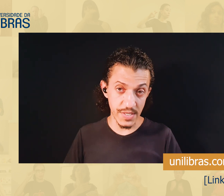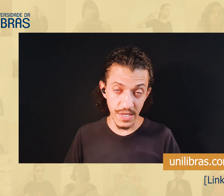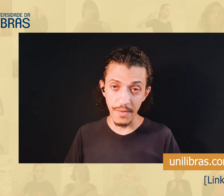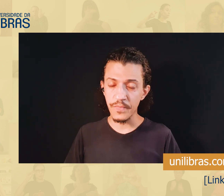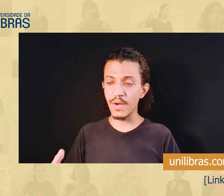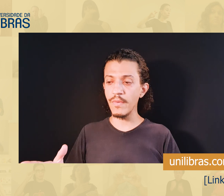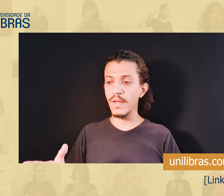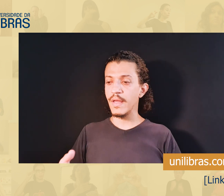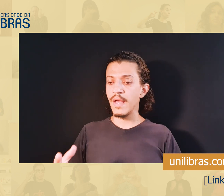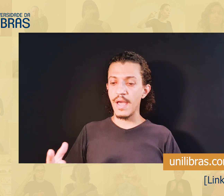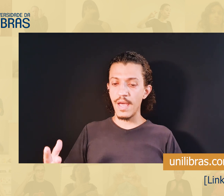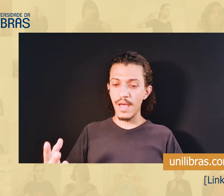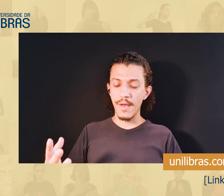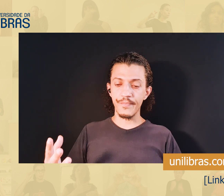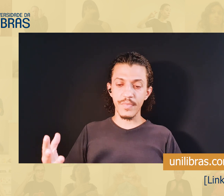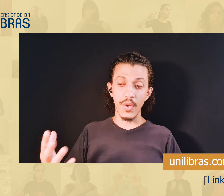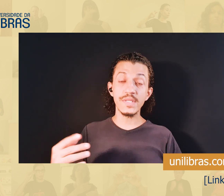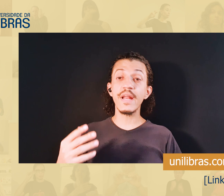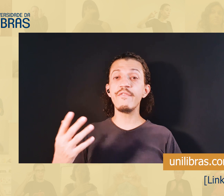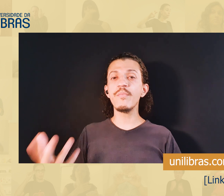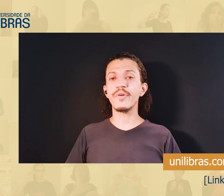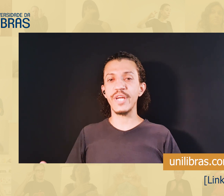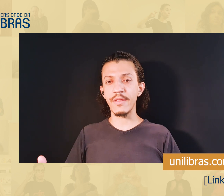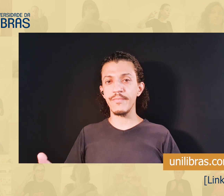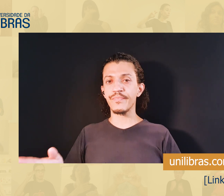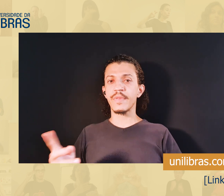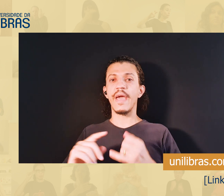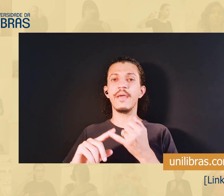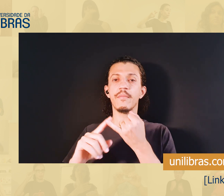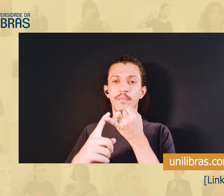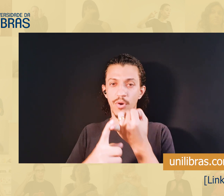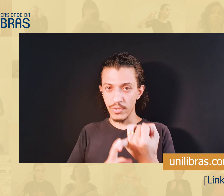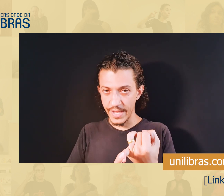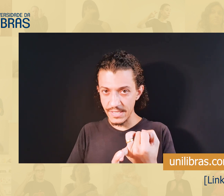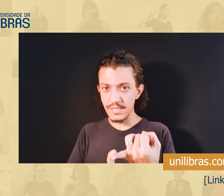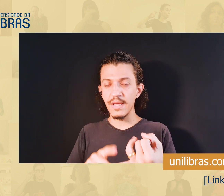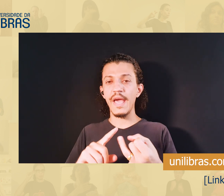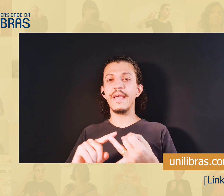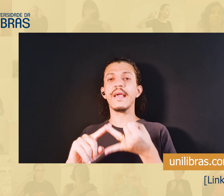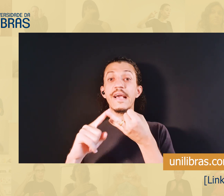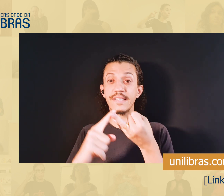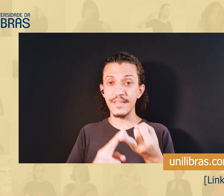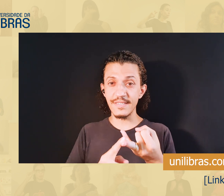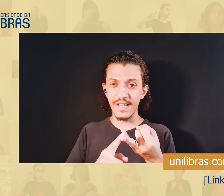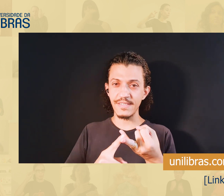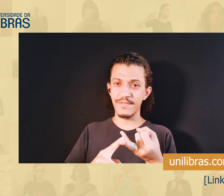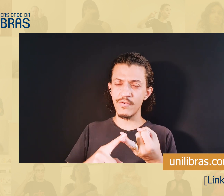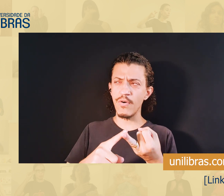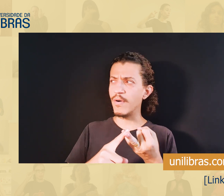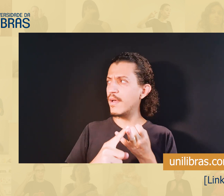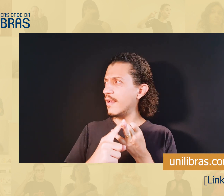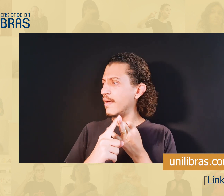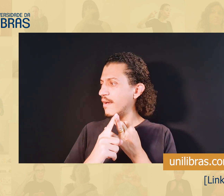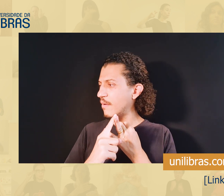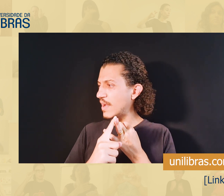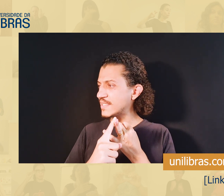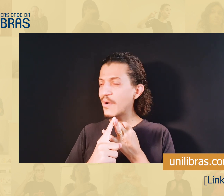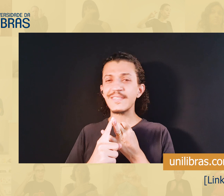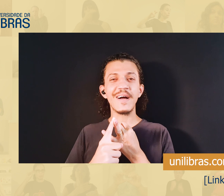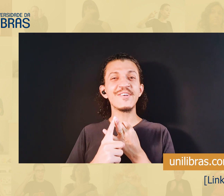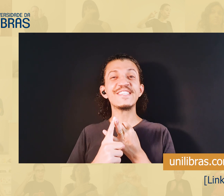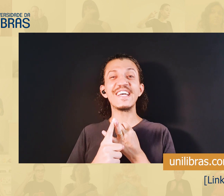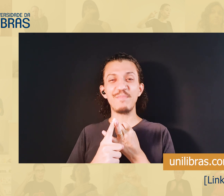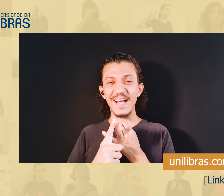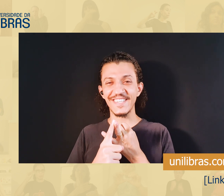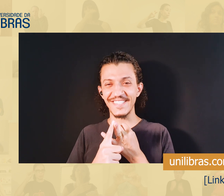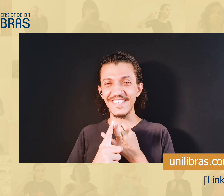outras coisas assim, então, eu escrevi um projeto em português, em escrita de sinais, isso ficou, acho